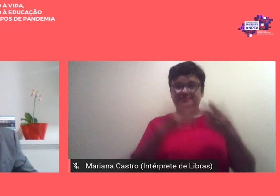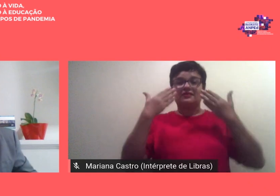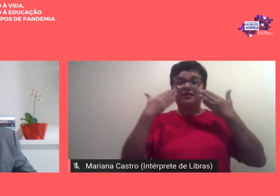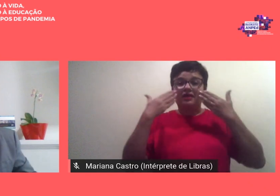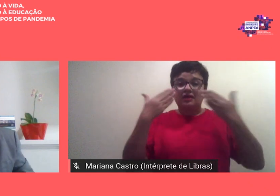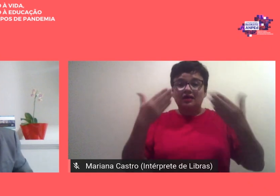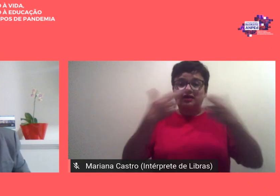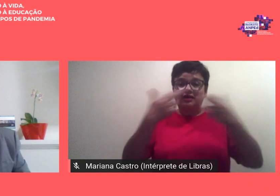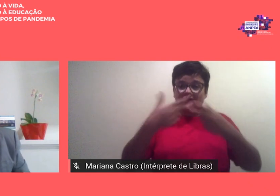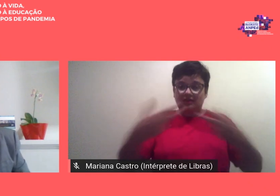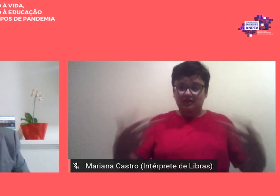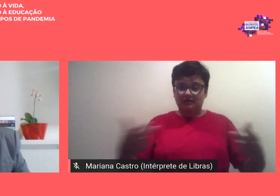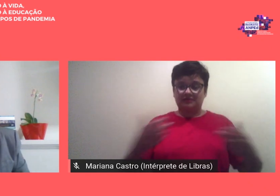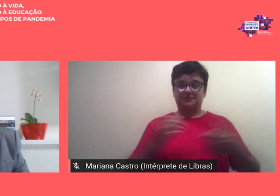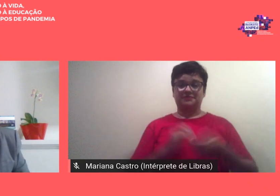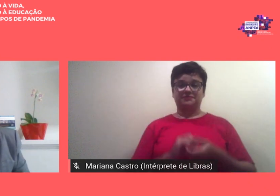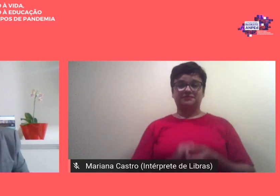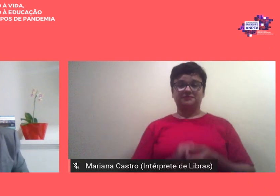dados